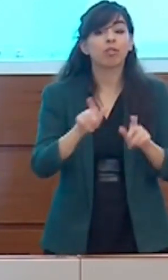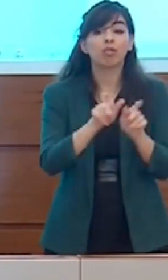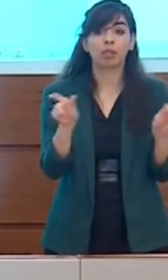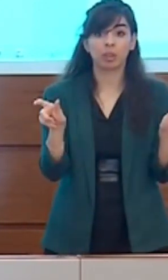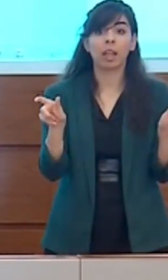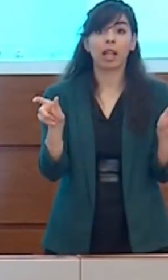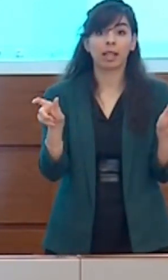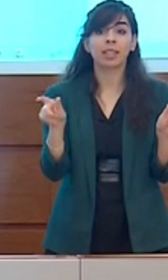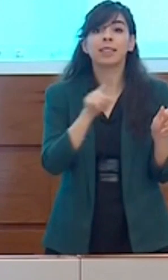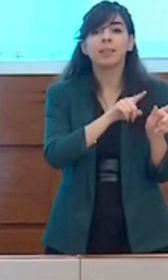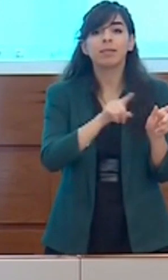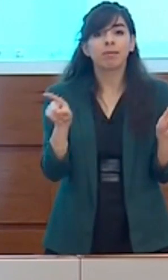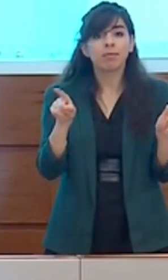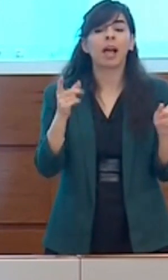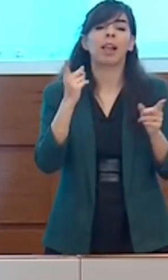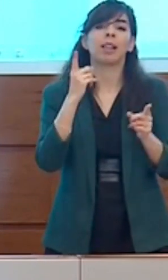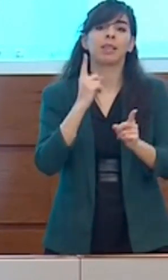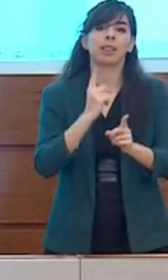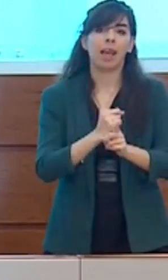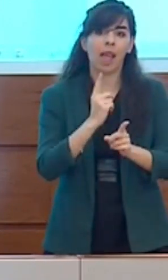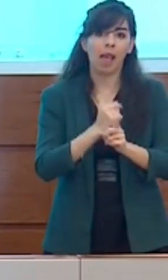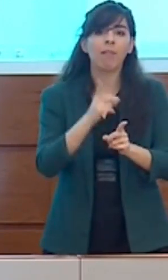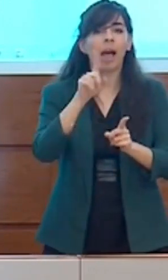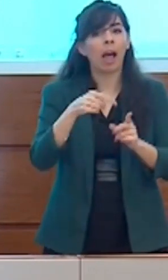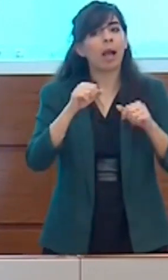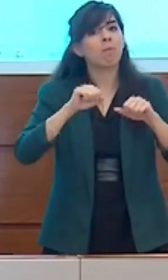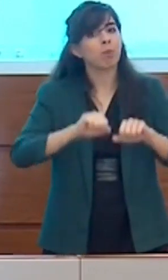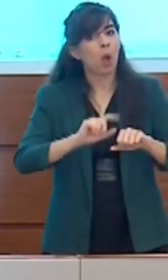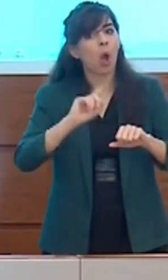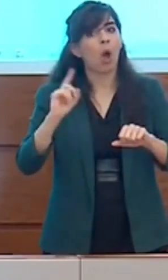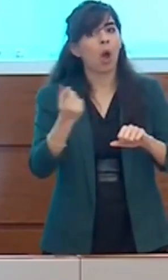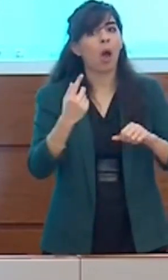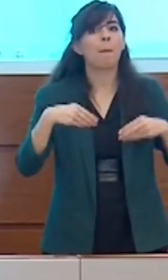possano e debbano essere tutti partecipi.